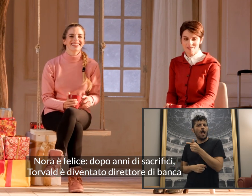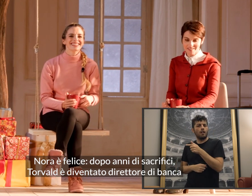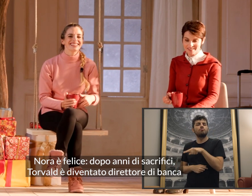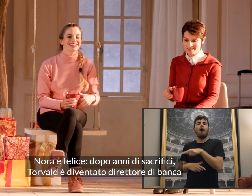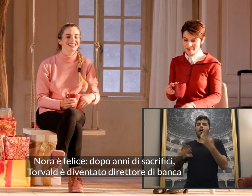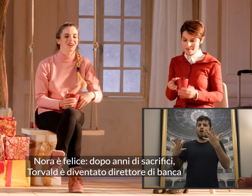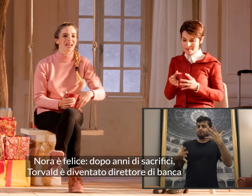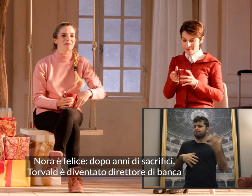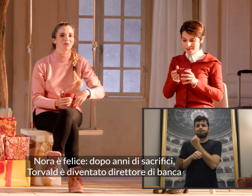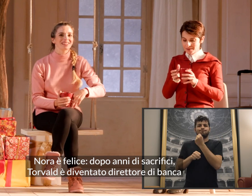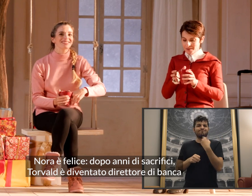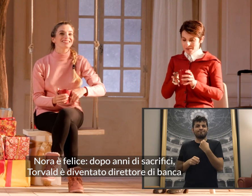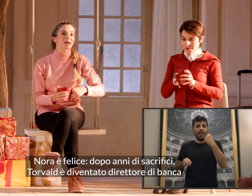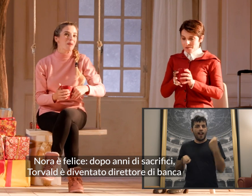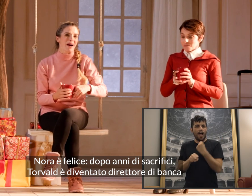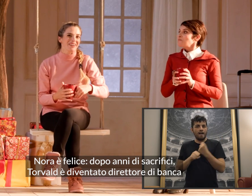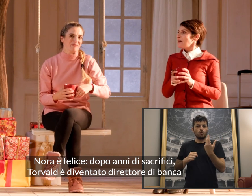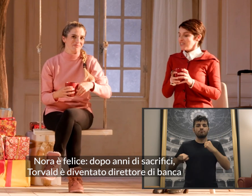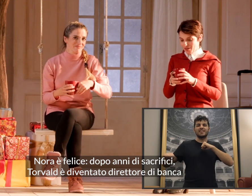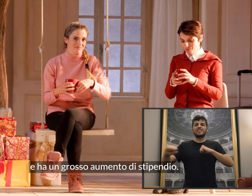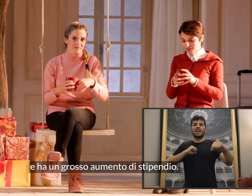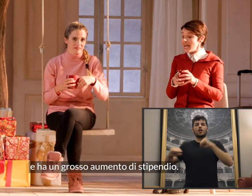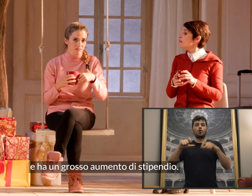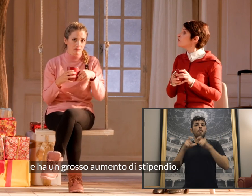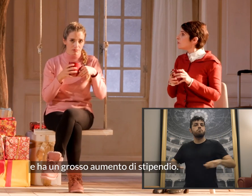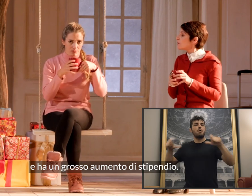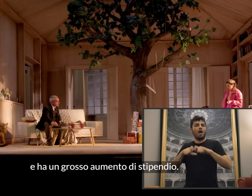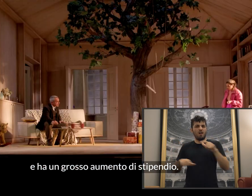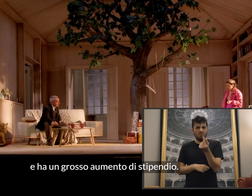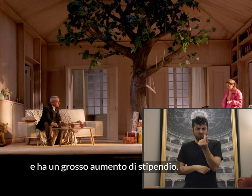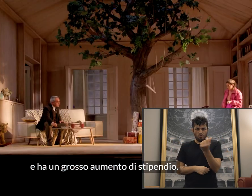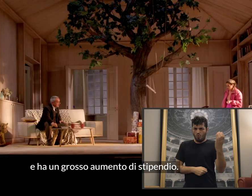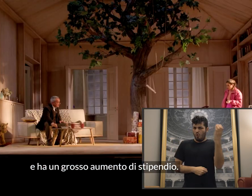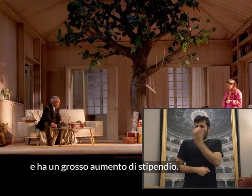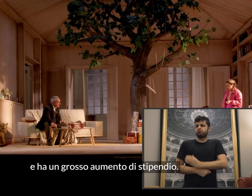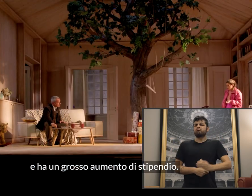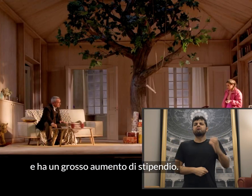Torvald è diventato direttore di banca e ha un grosso aumento di stipendio.